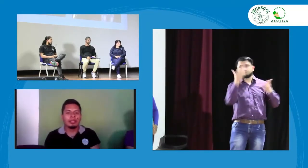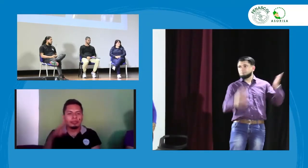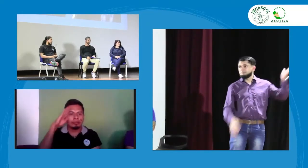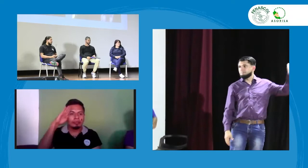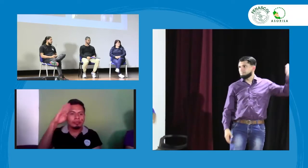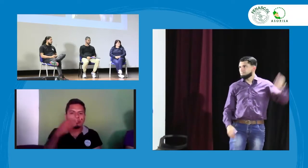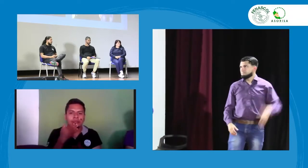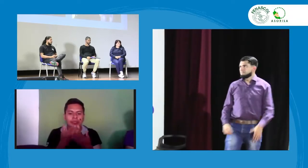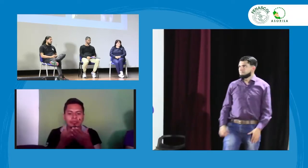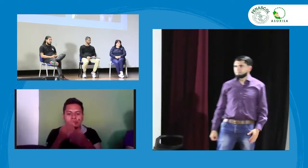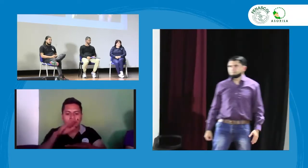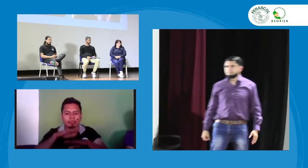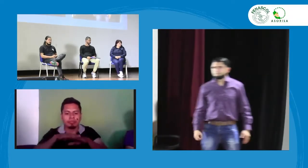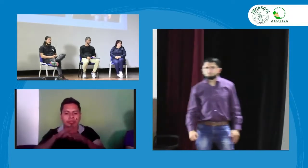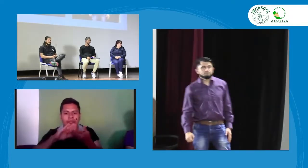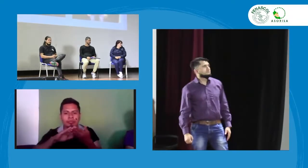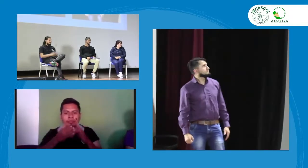puede hacer su pregunta.